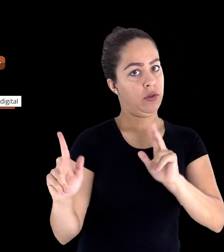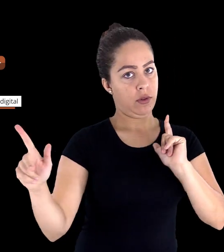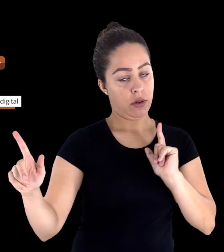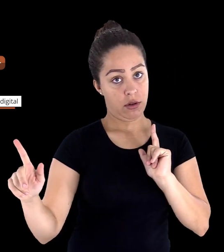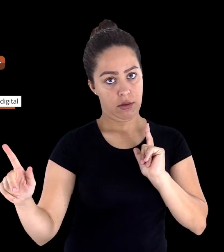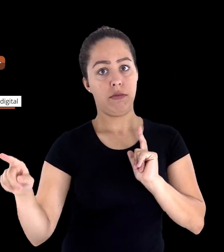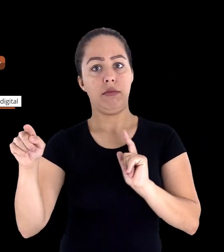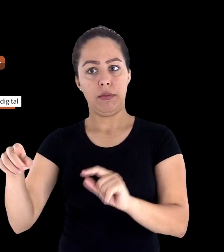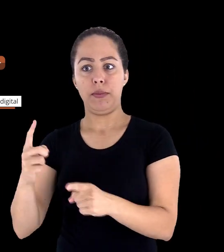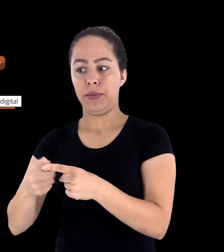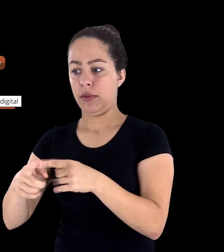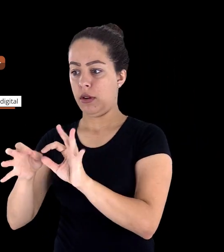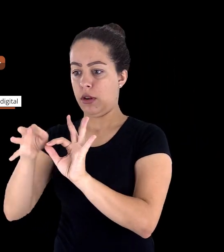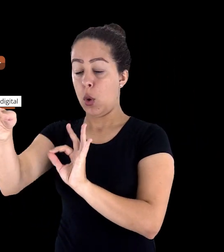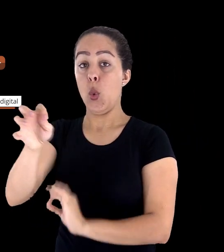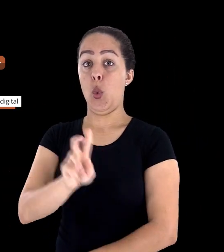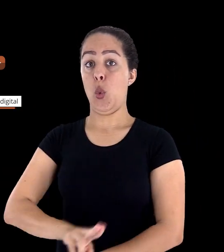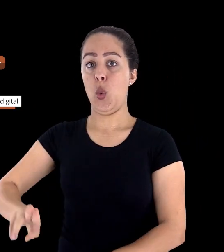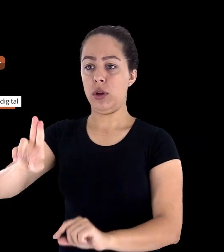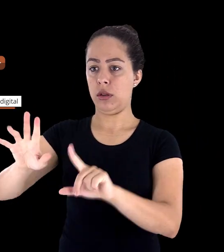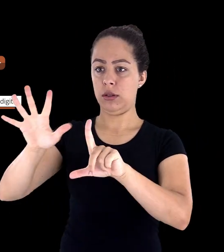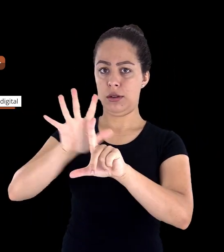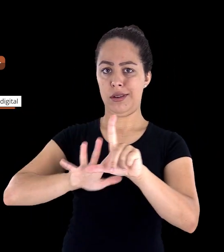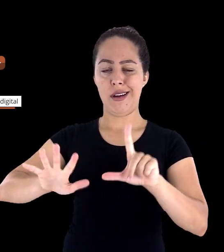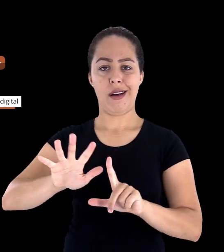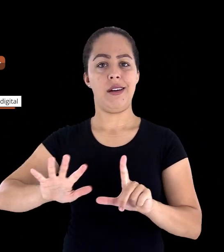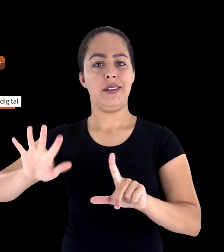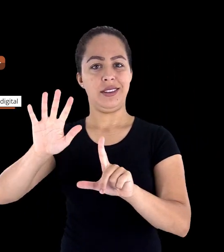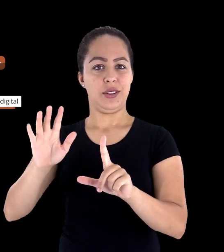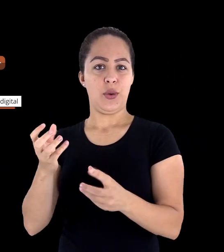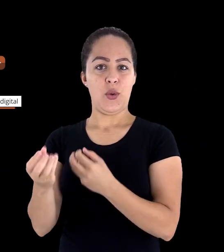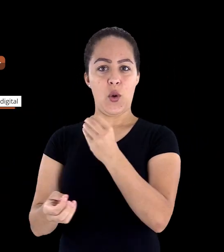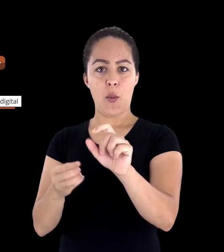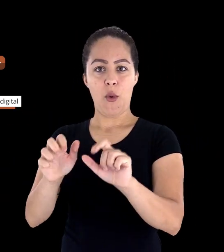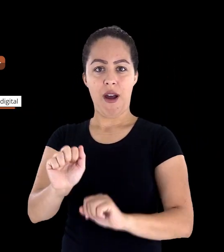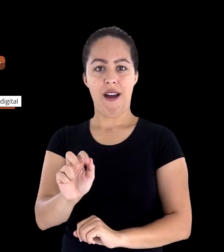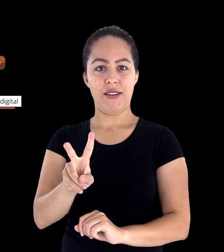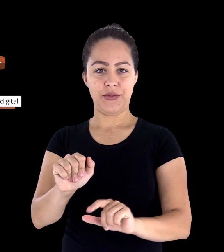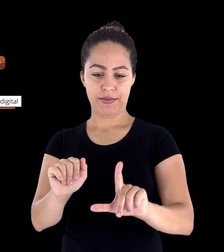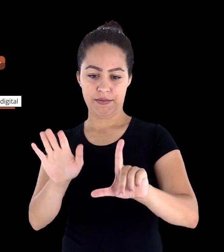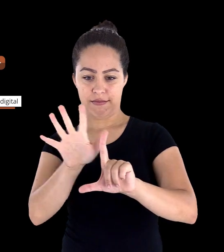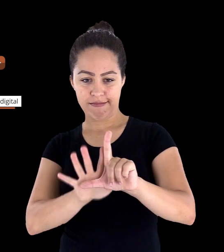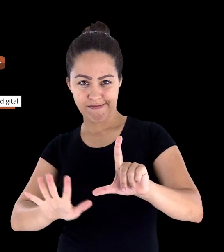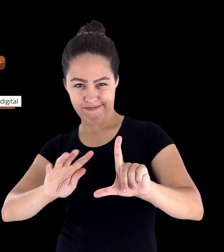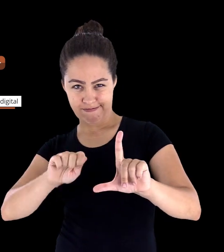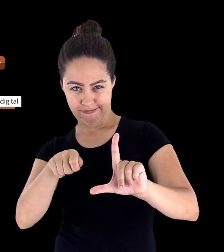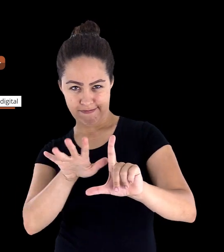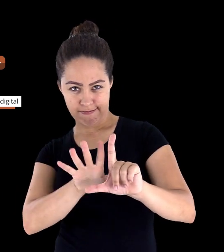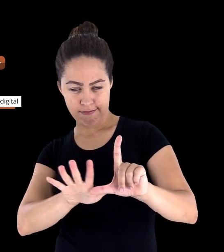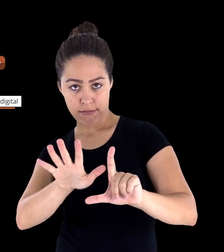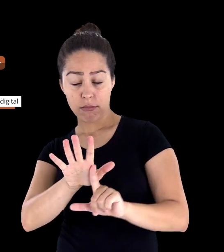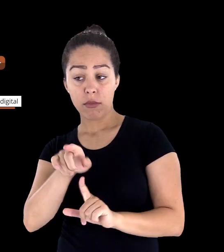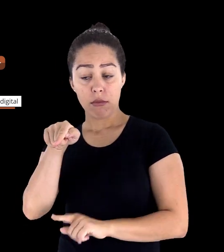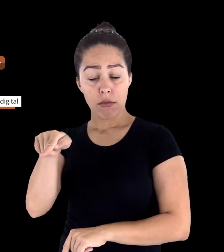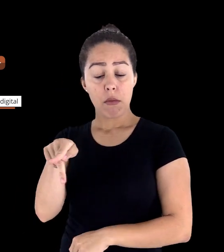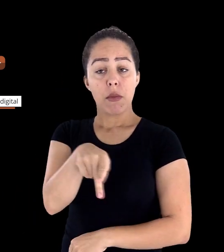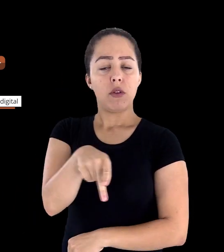a educação à distância online, com a utilização do ambiente virtual de aprendizagem, o professor ele